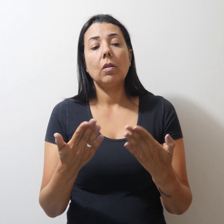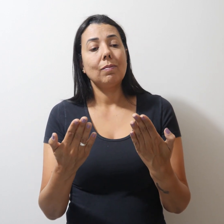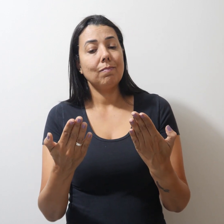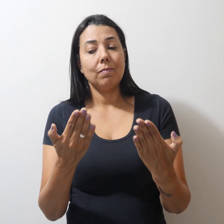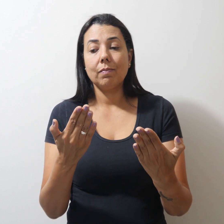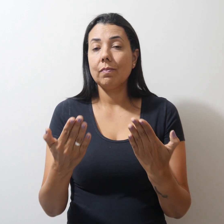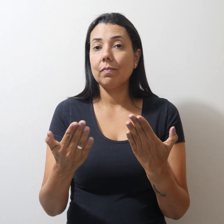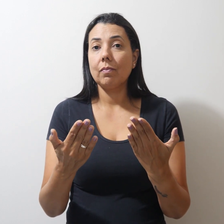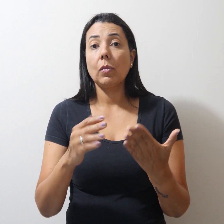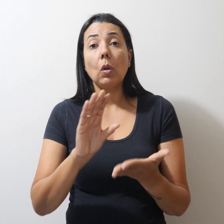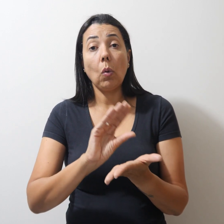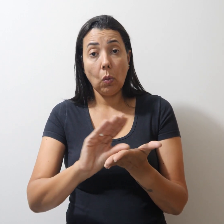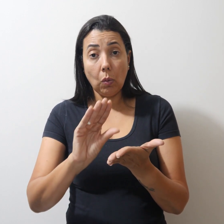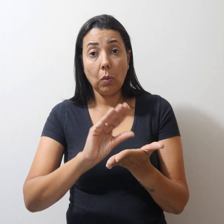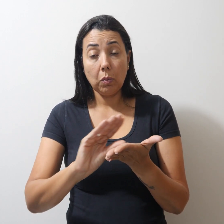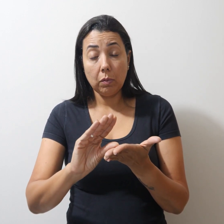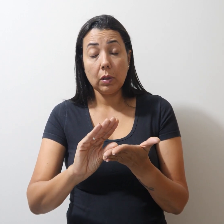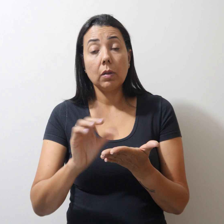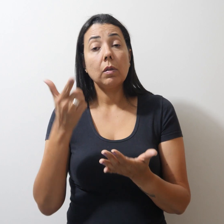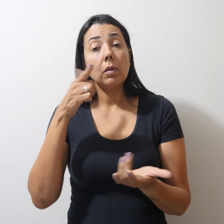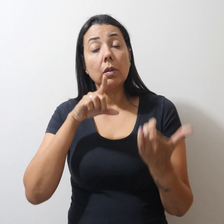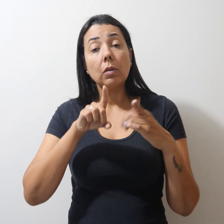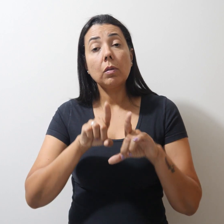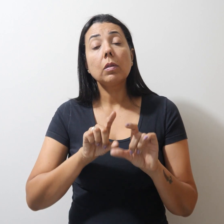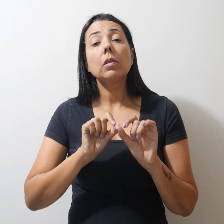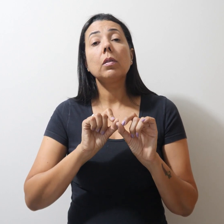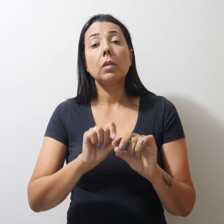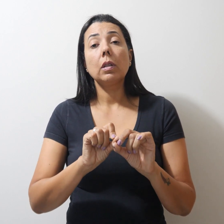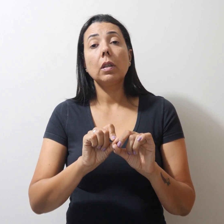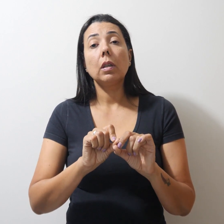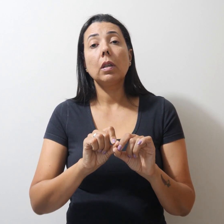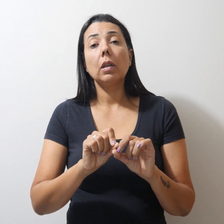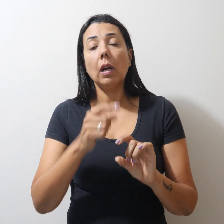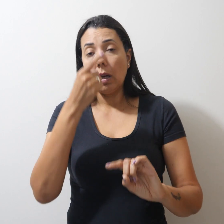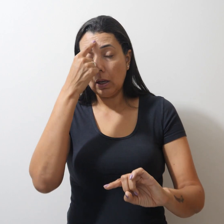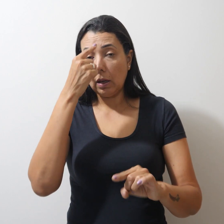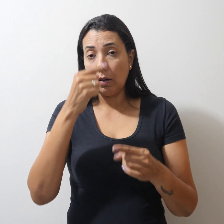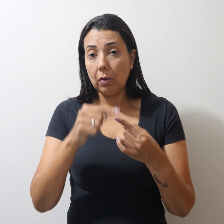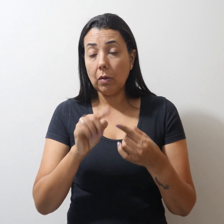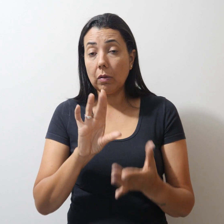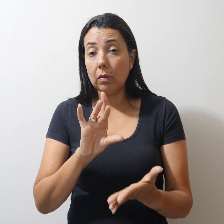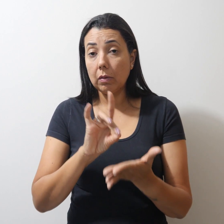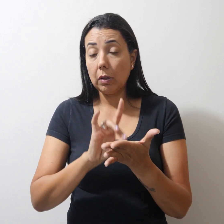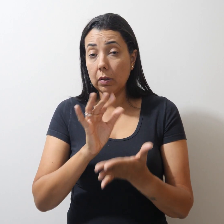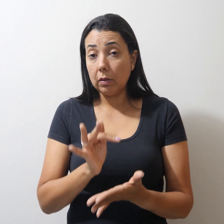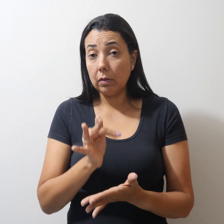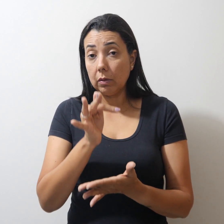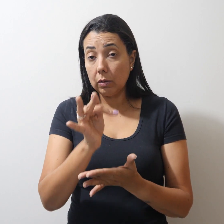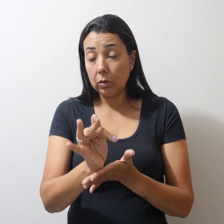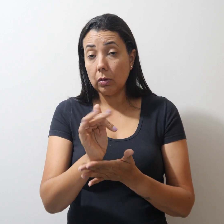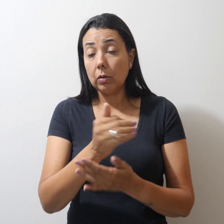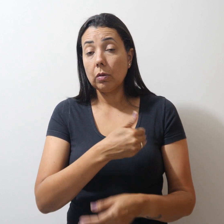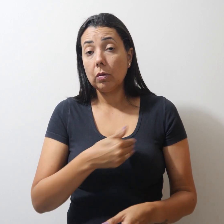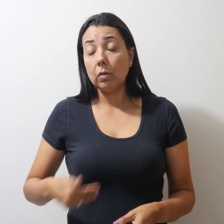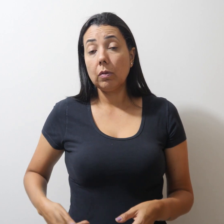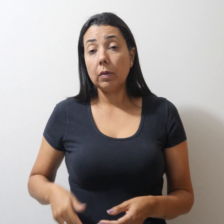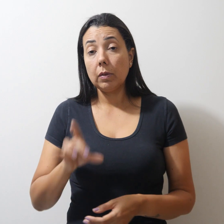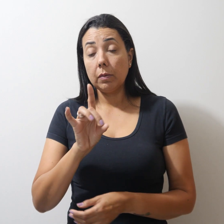orçamentários que garantirão acordos firmados e futuros com o GDF. É